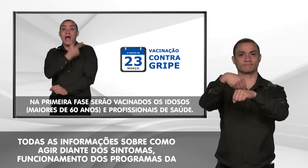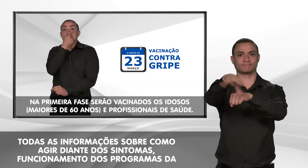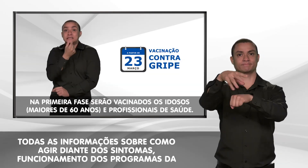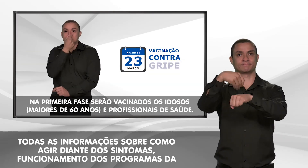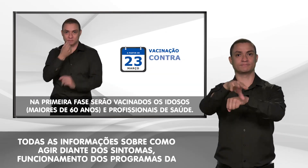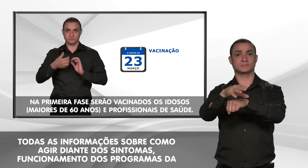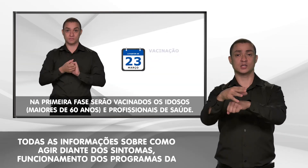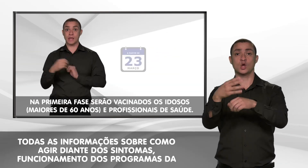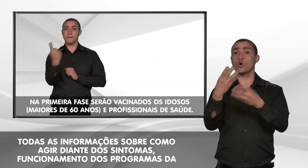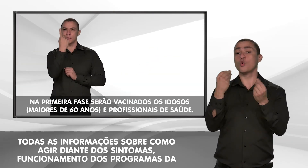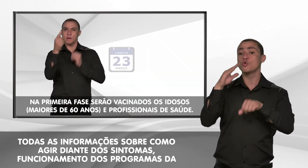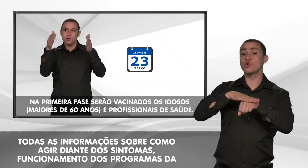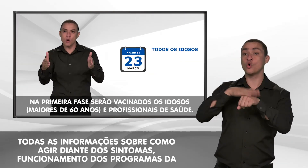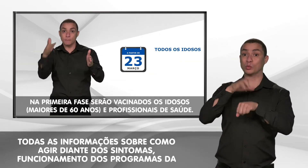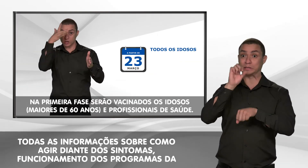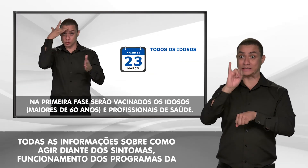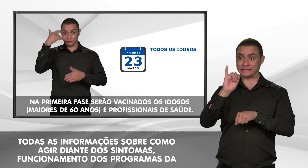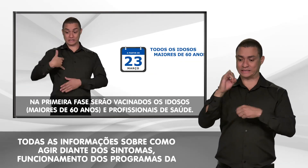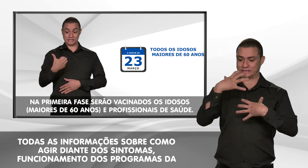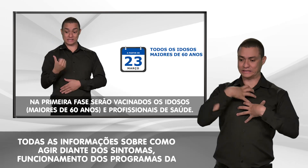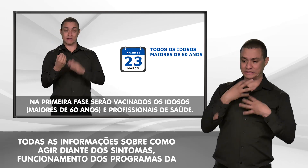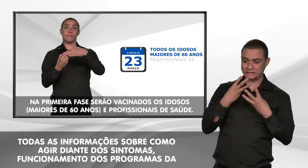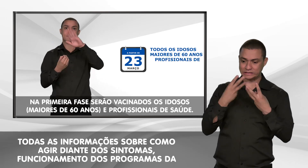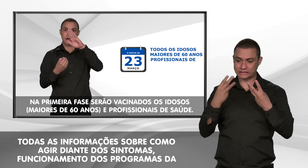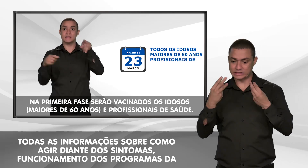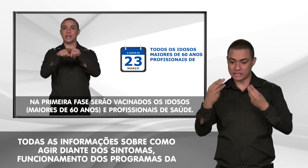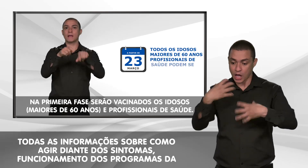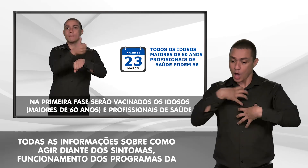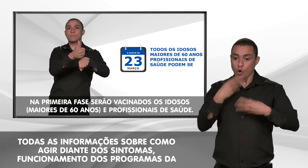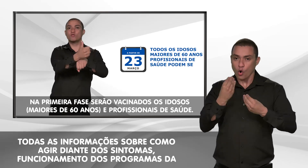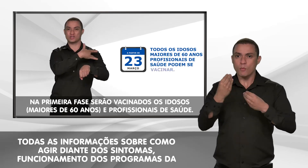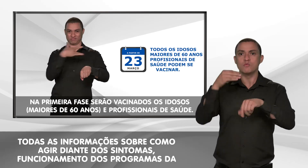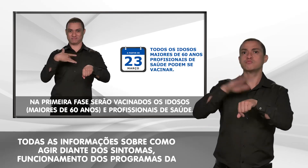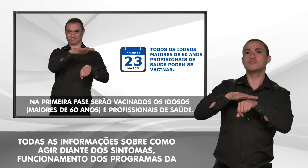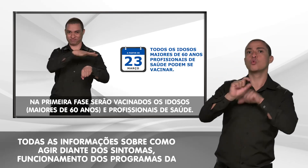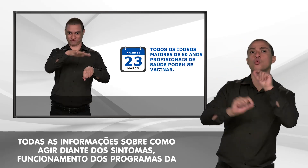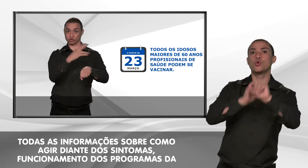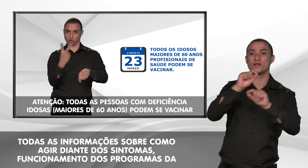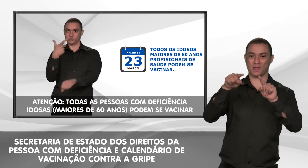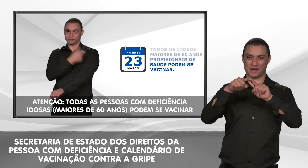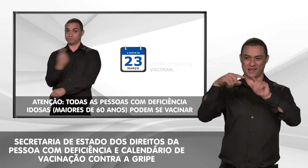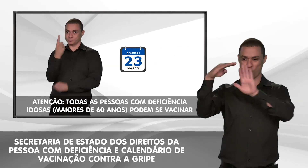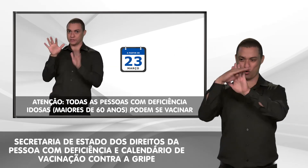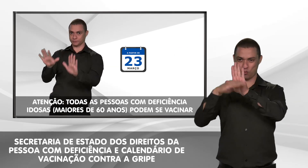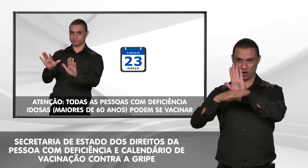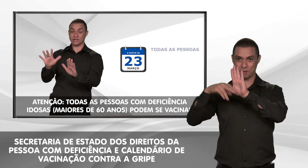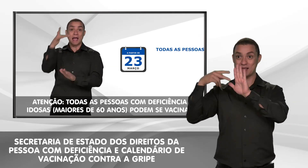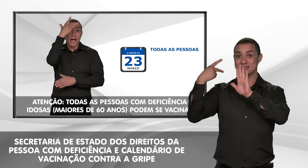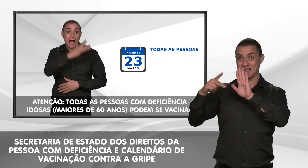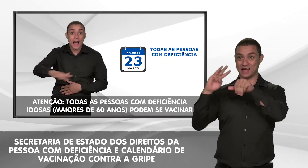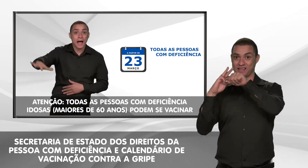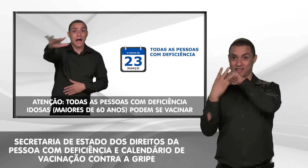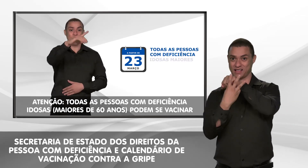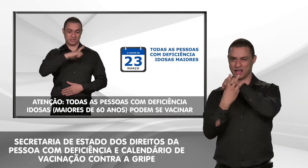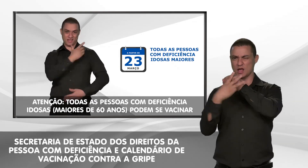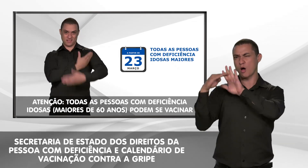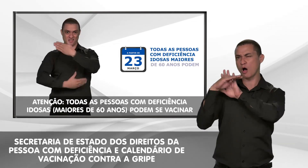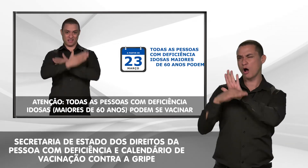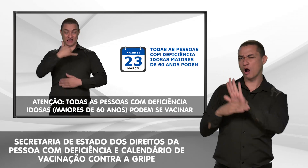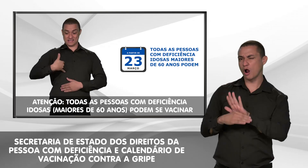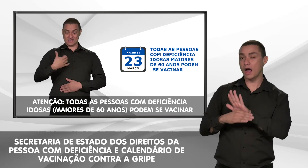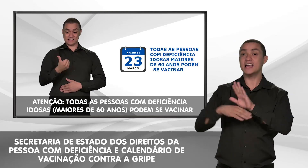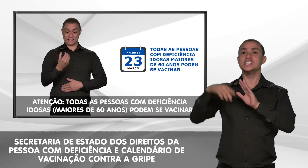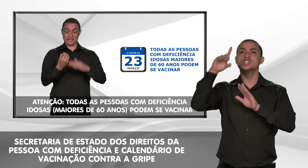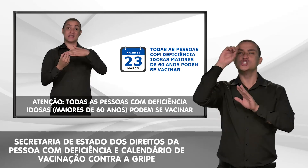Todas as informações sobre como agir diante dos sintomas, funcionamento dos programas da Secretaria de Estado dos Direitos da